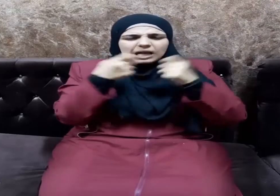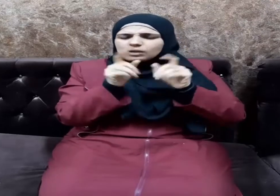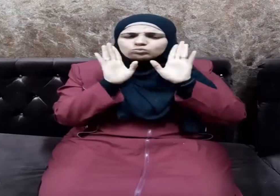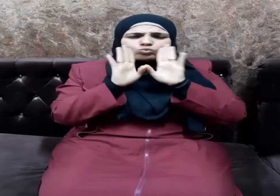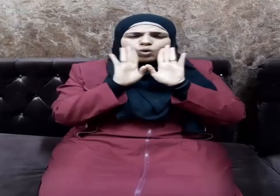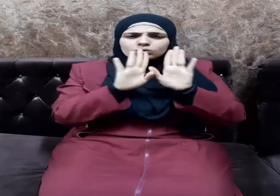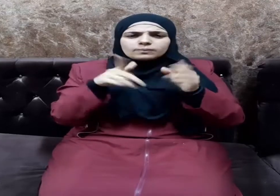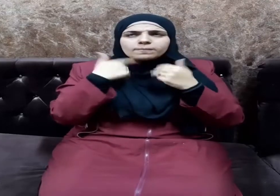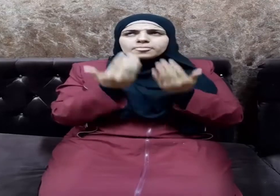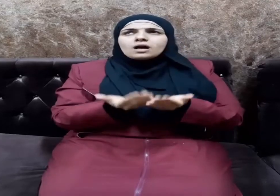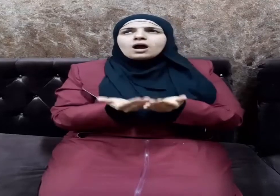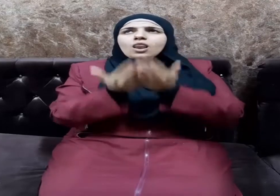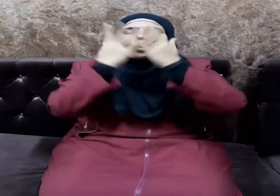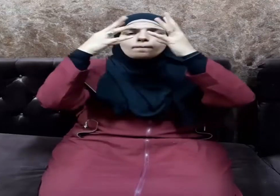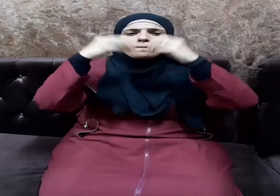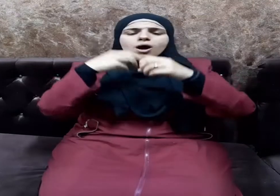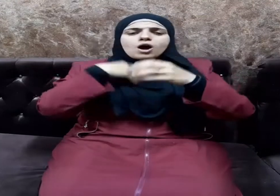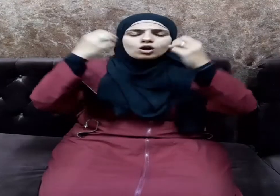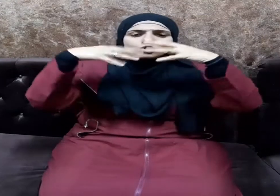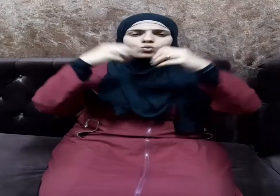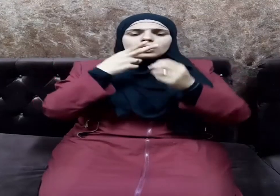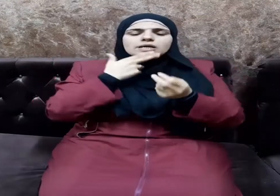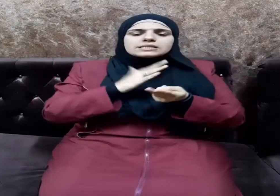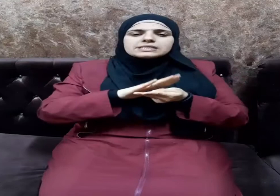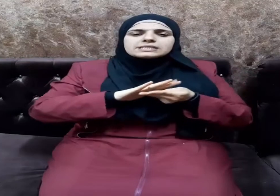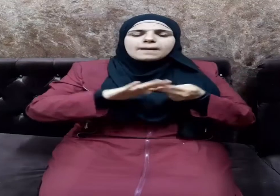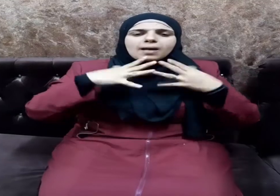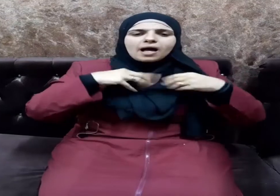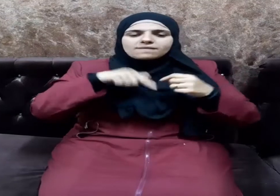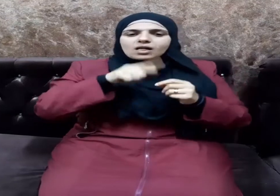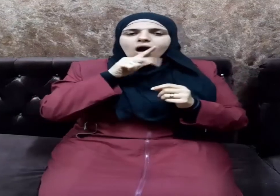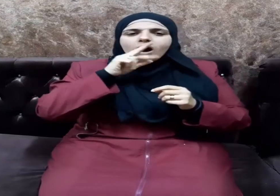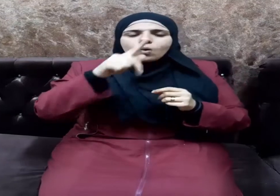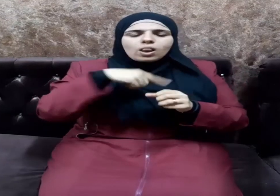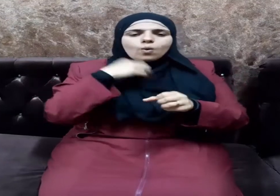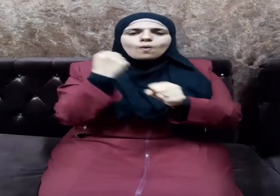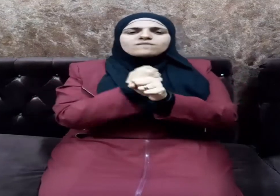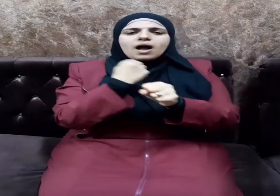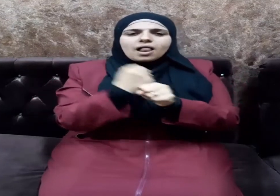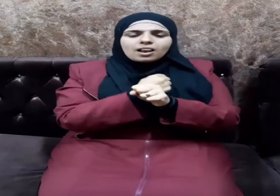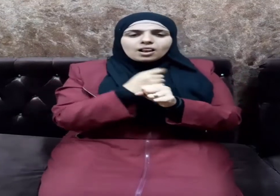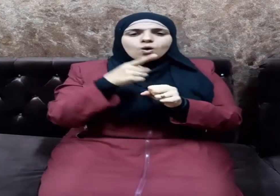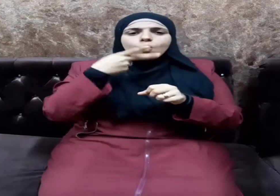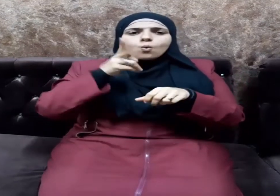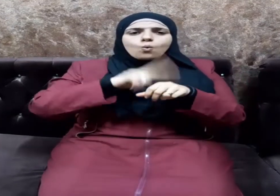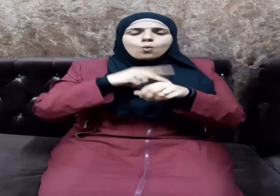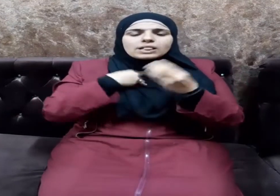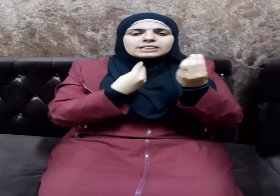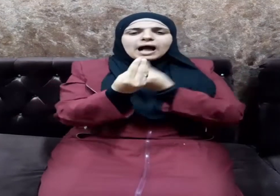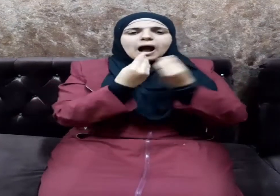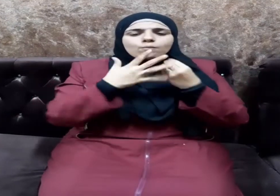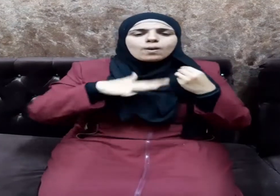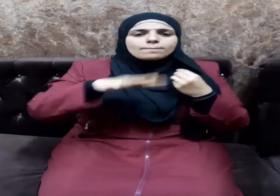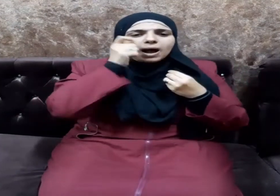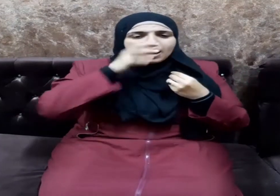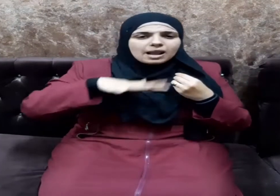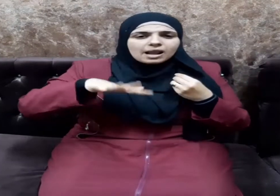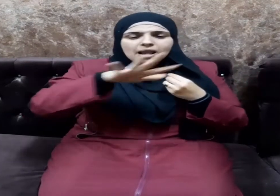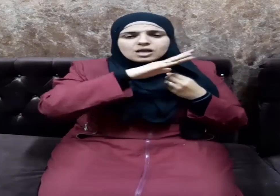اللهم ارزقنا السماحة في أقوالنا وأفعالنا ومعاملاتنا وكل